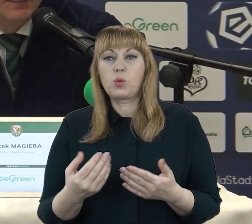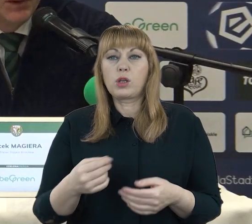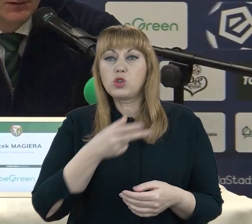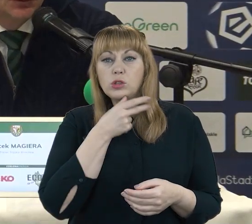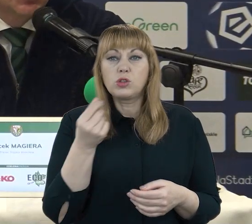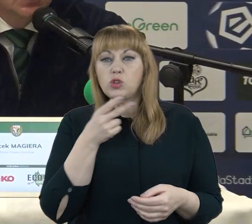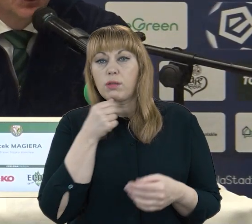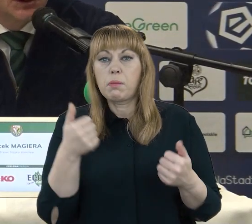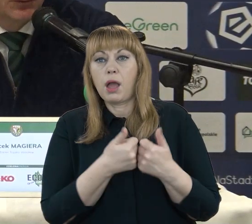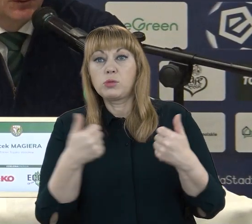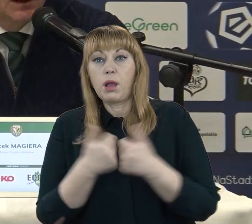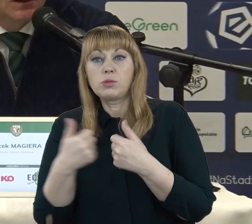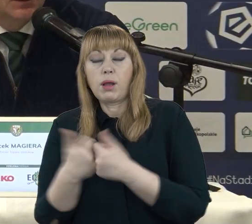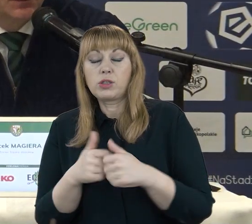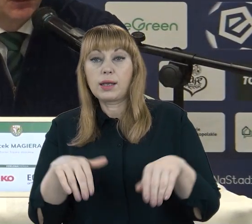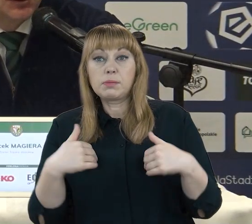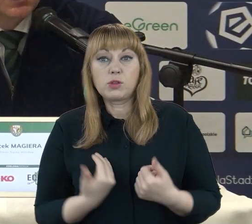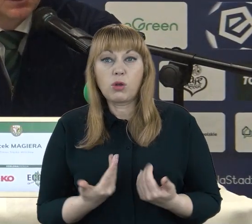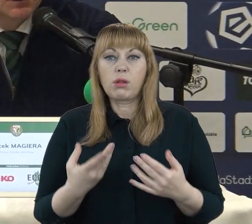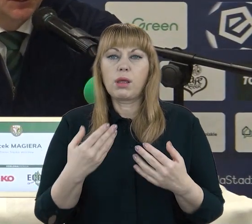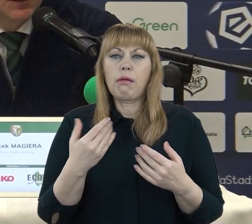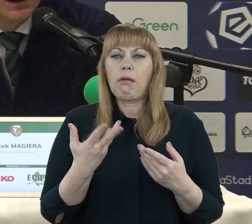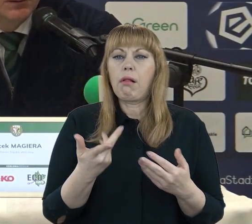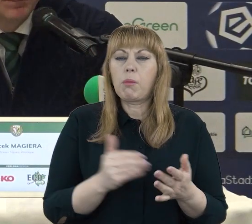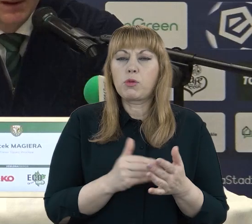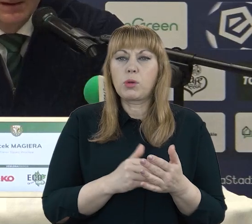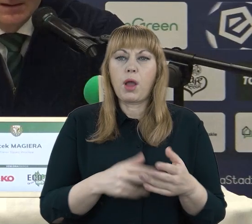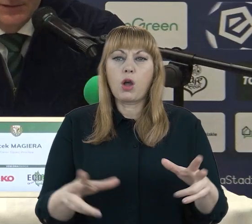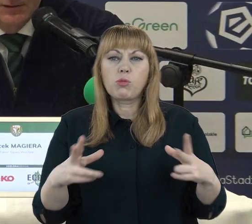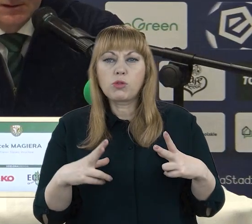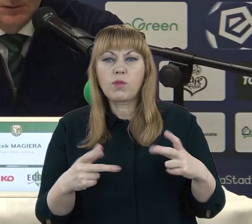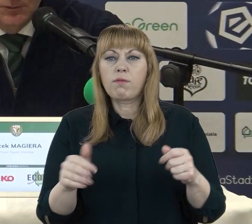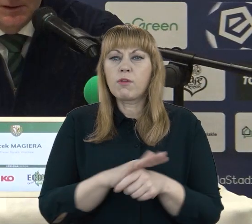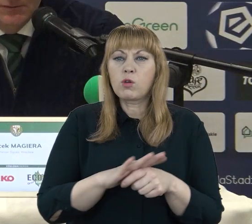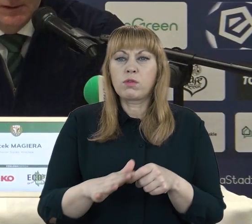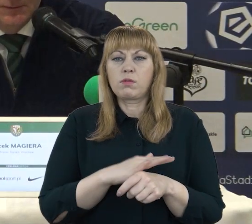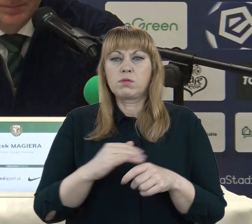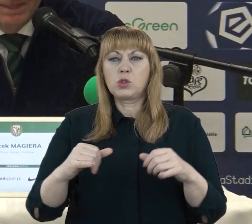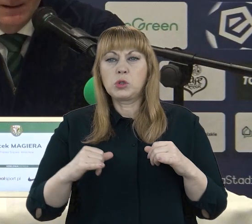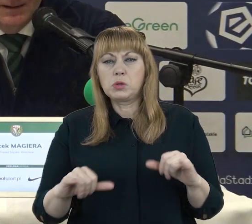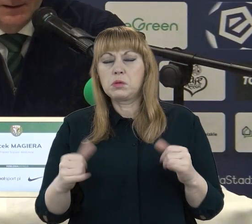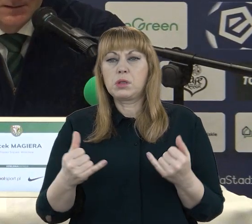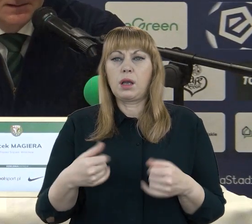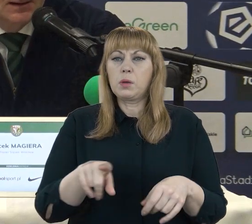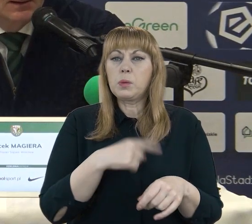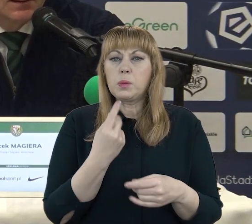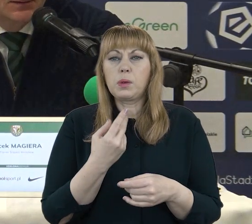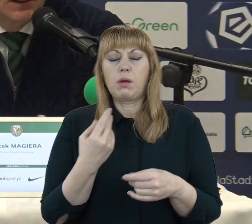Jak dużo czasu potrzebują na to, aby wrócić do tego odpowiedniego swojego cyklu meczowego, grając tak intensywnie.